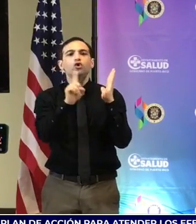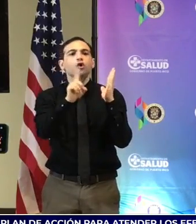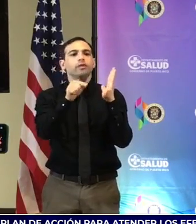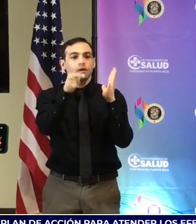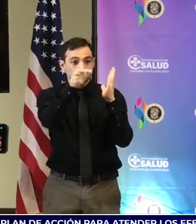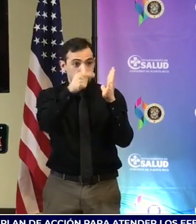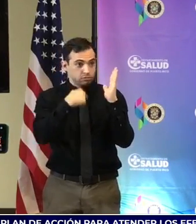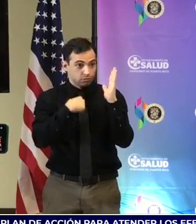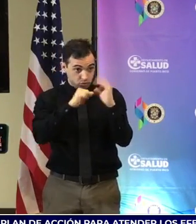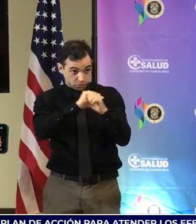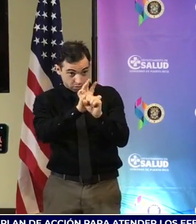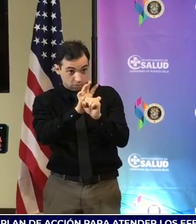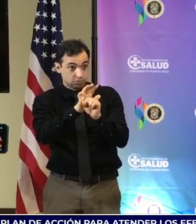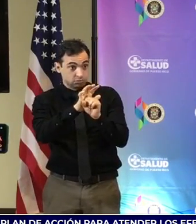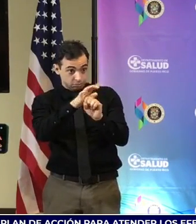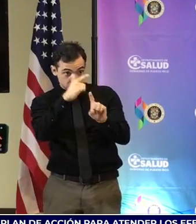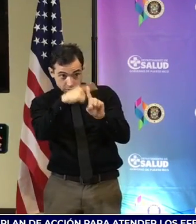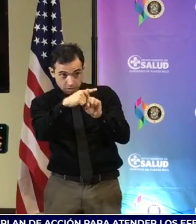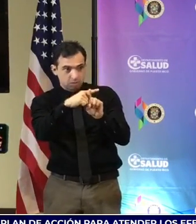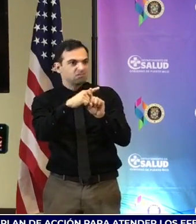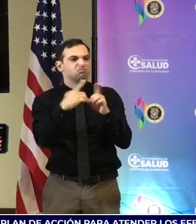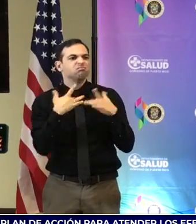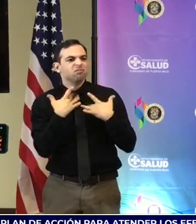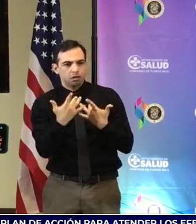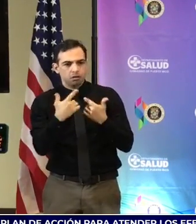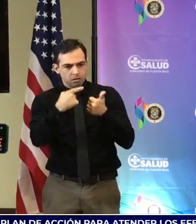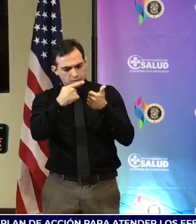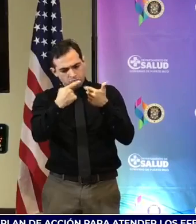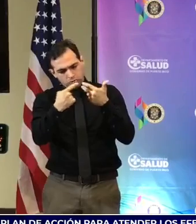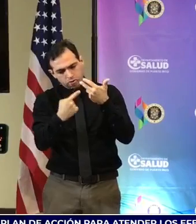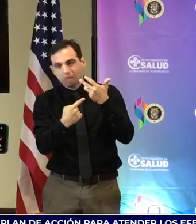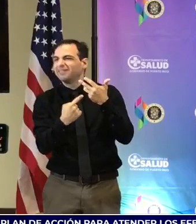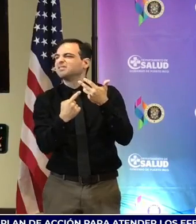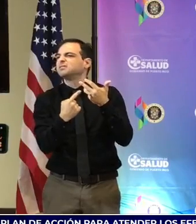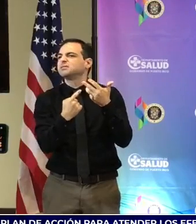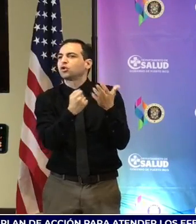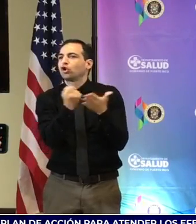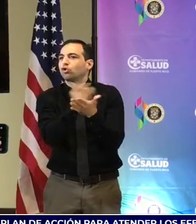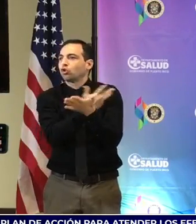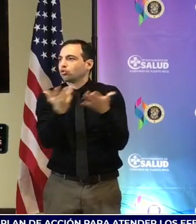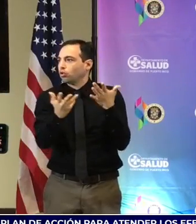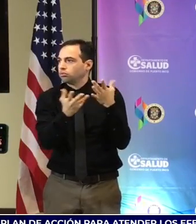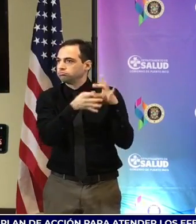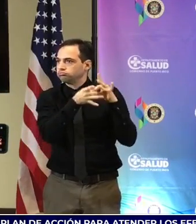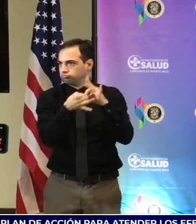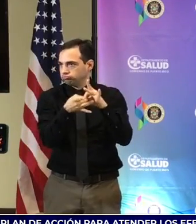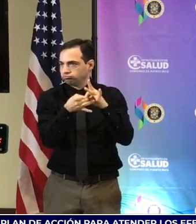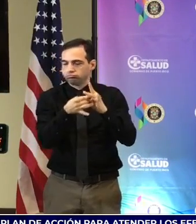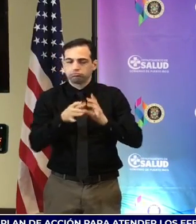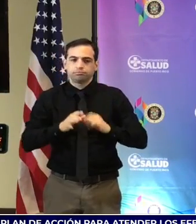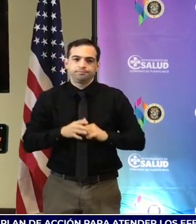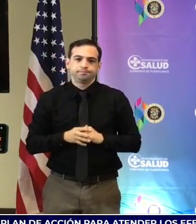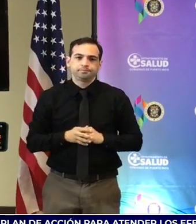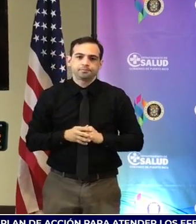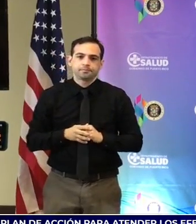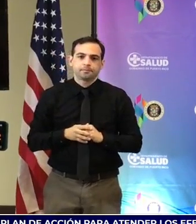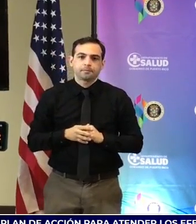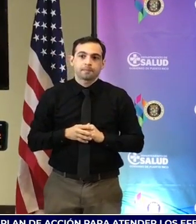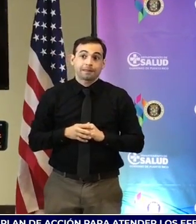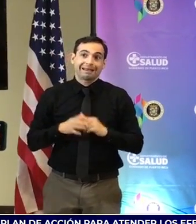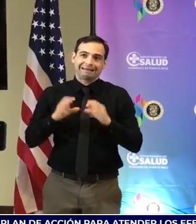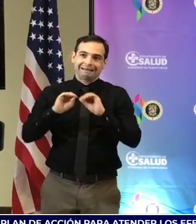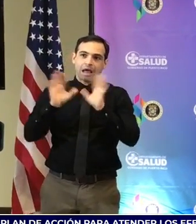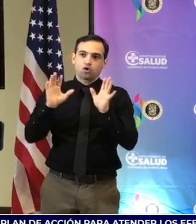si les dio COVID, cómo les dio, todo lo que esté relacionado en cuanto a esto, y esto obviamente pues a través de nuestro